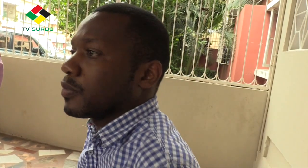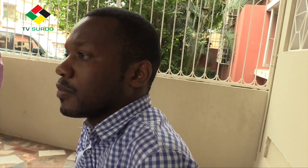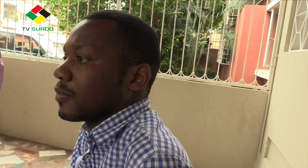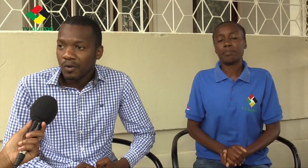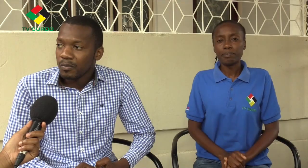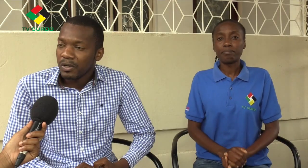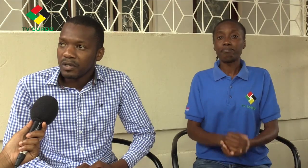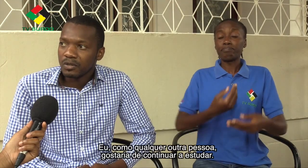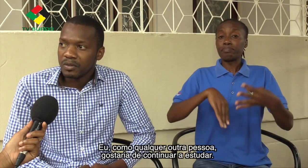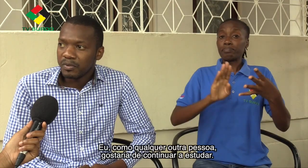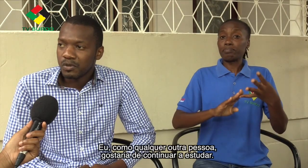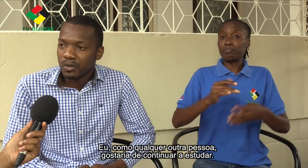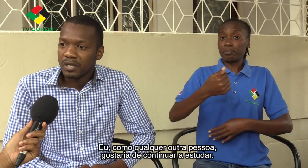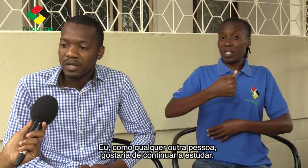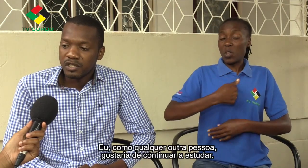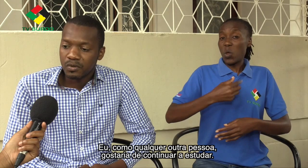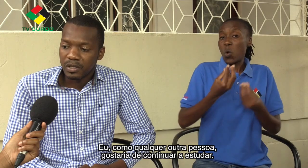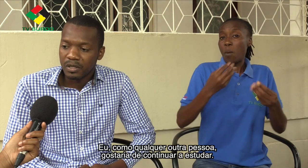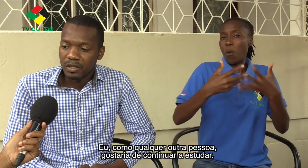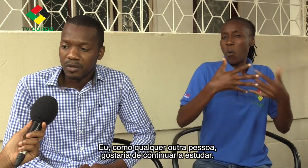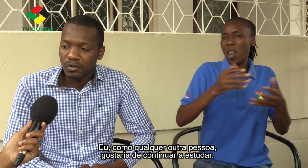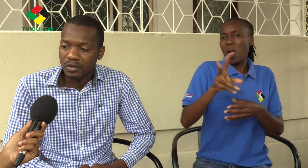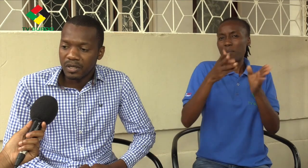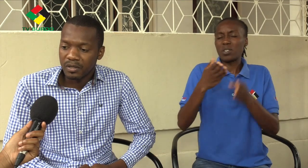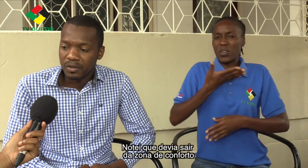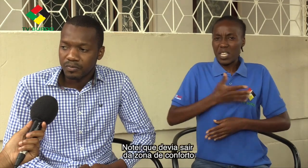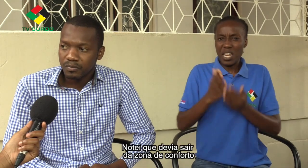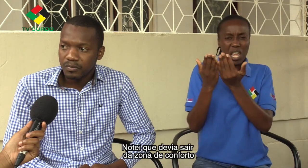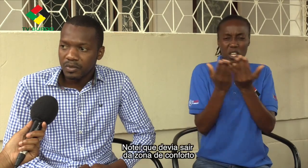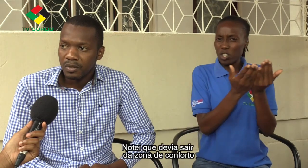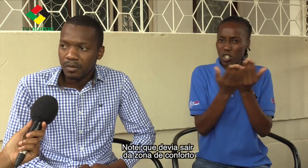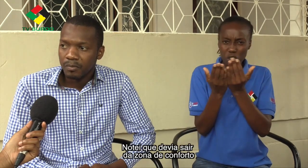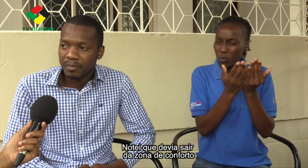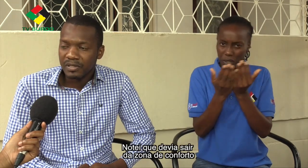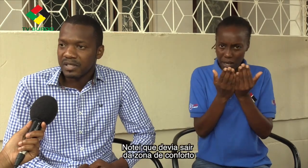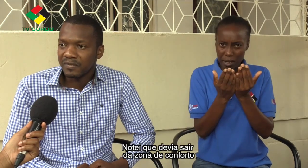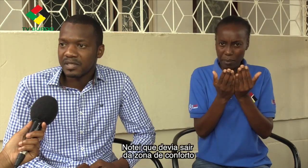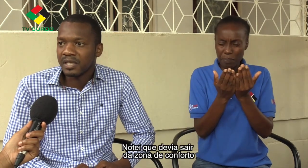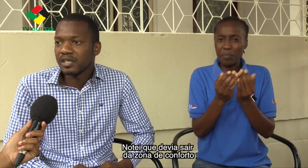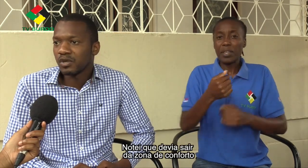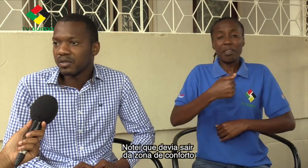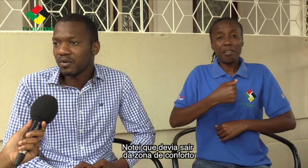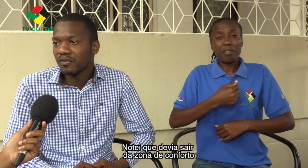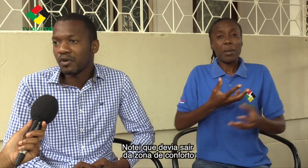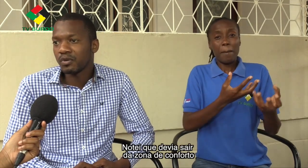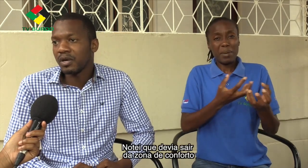Eu, como qualquer outra pessoa e queria estudar, eu notei que precisava sair da zona de conforto e